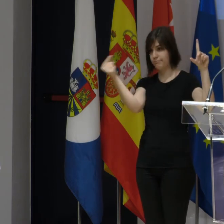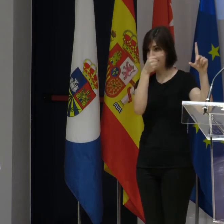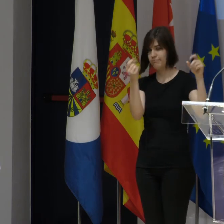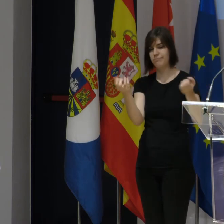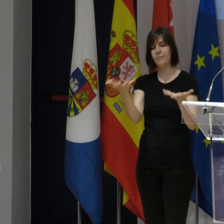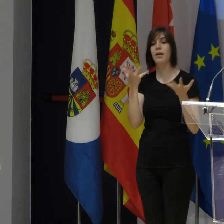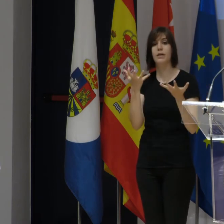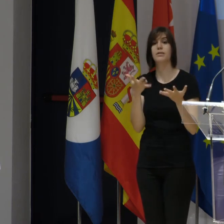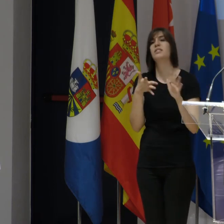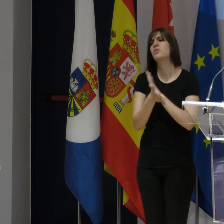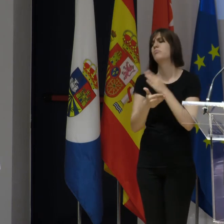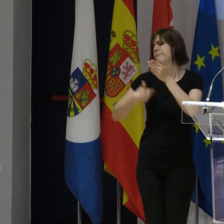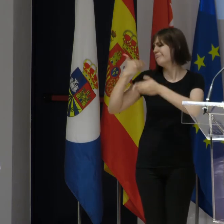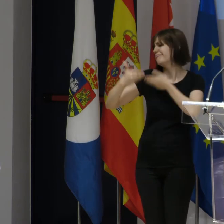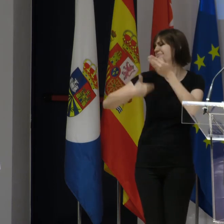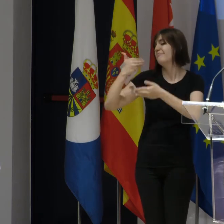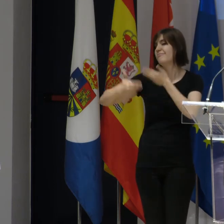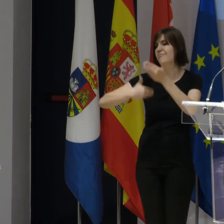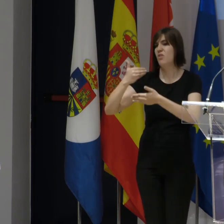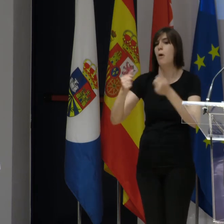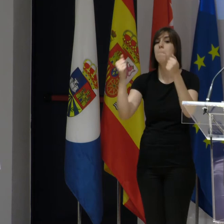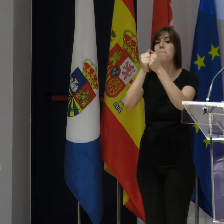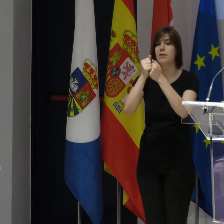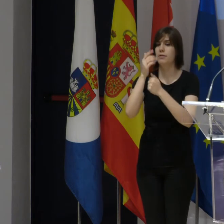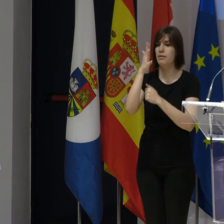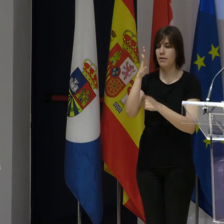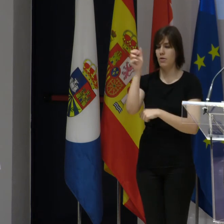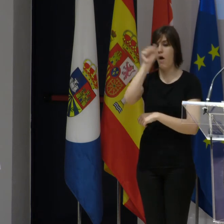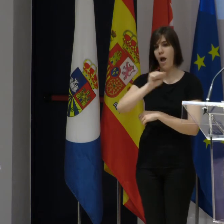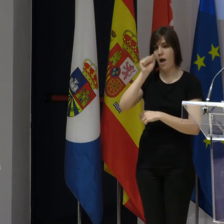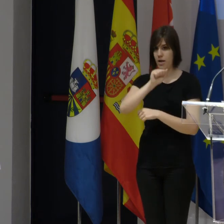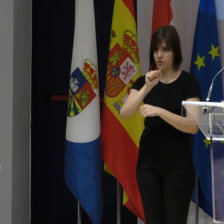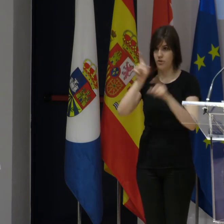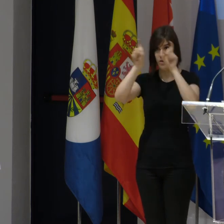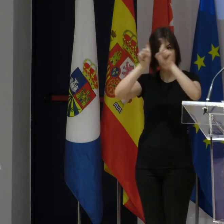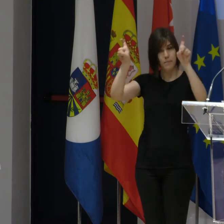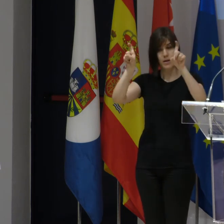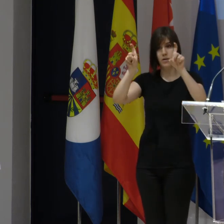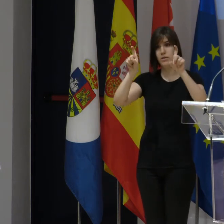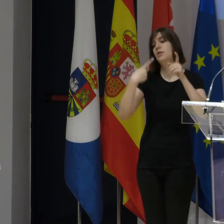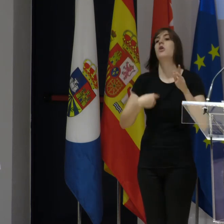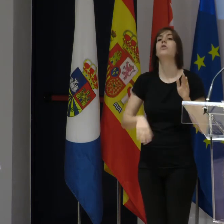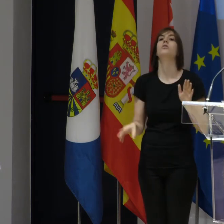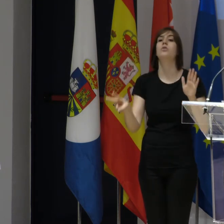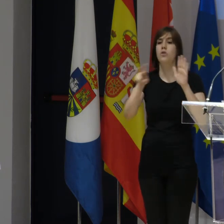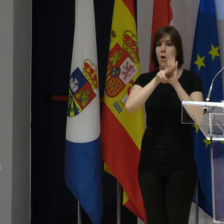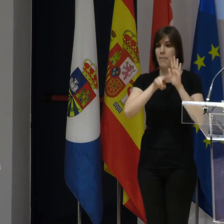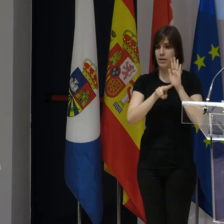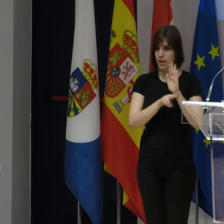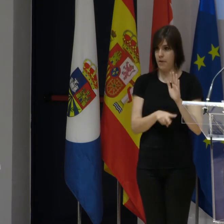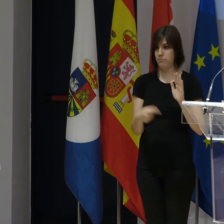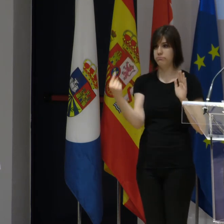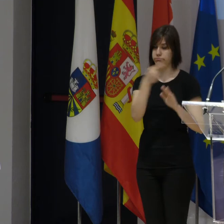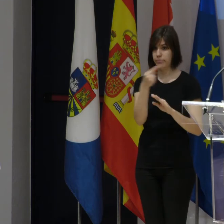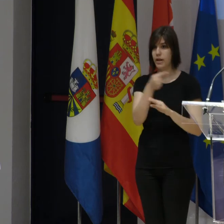mención tiene una trayectoria de más de 25 años de registro de empresa según la norma ISO 9002 otorgado por